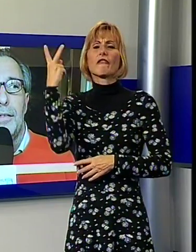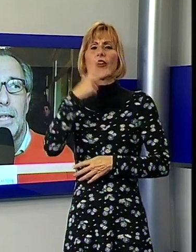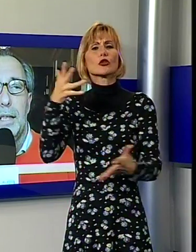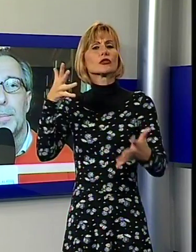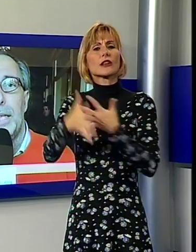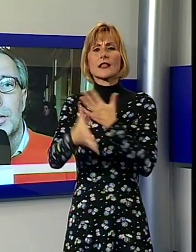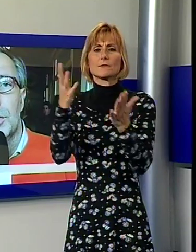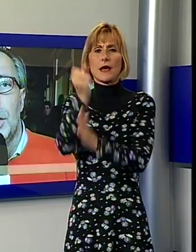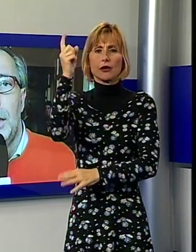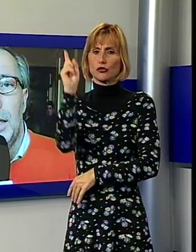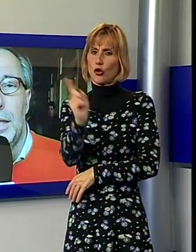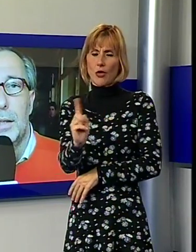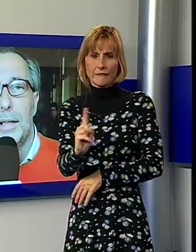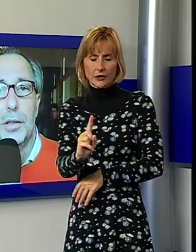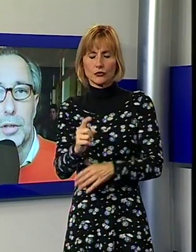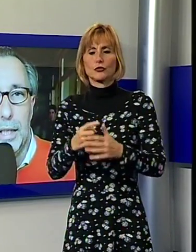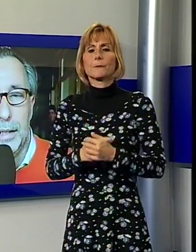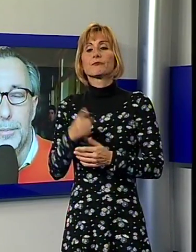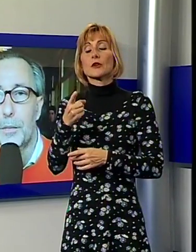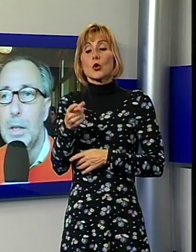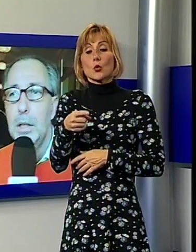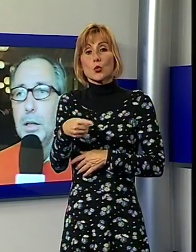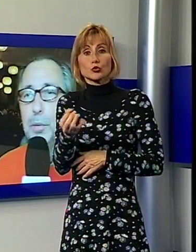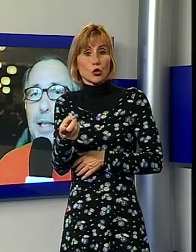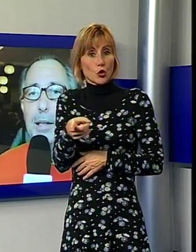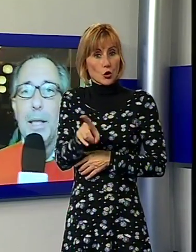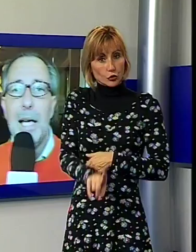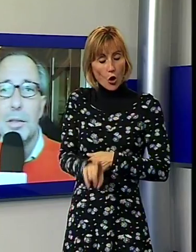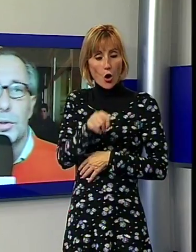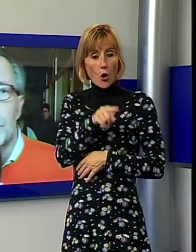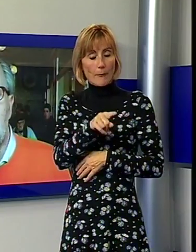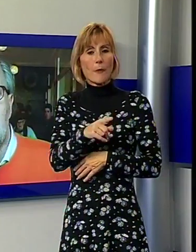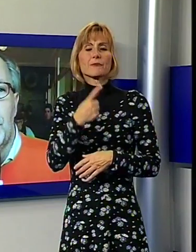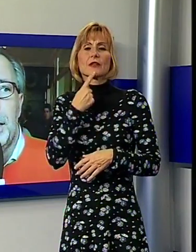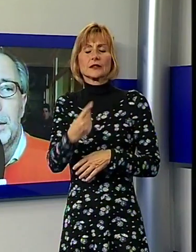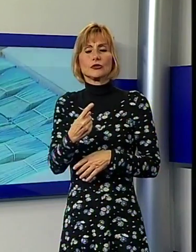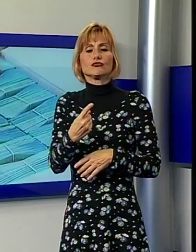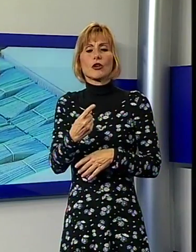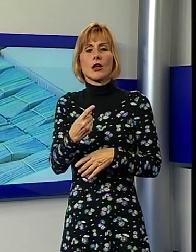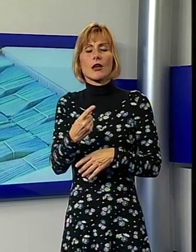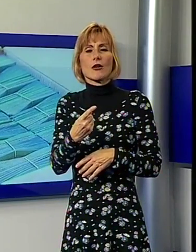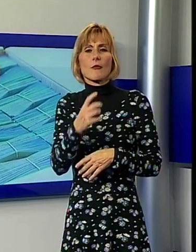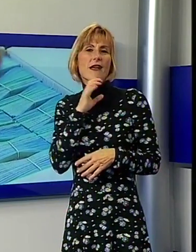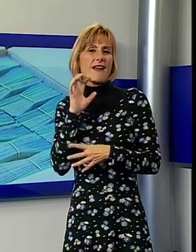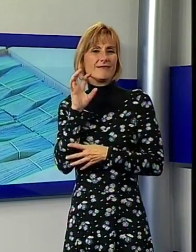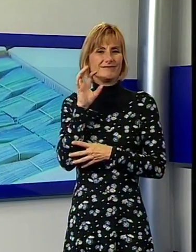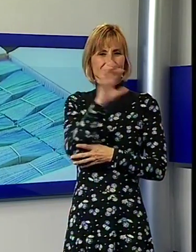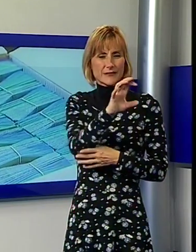leader del centro-destra Viareggino, che all'indomani delle elezioni amministrative del maggio dello scorso anno denunciò irregolarità nel conteggio delle